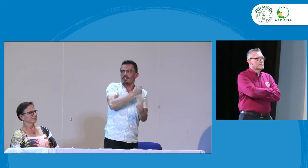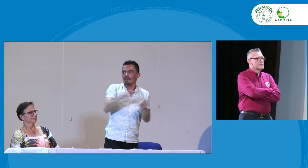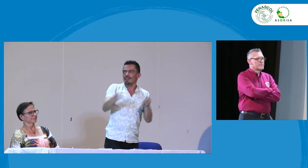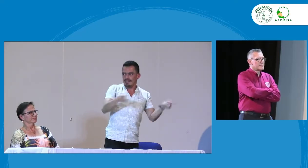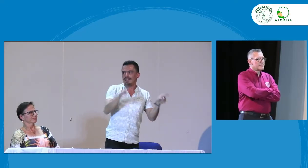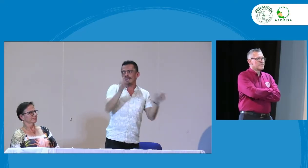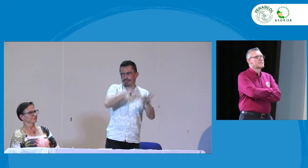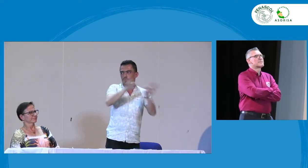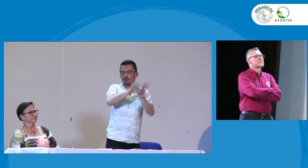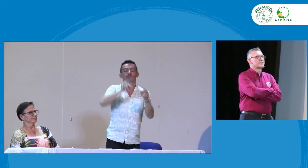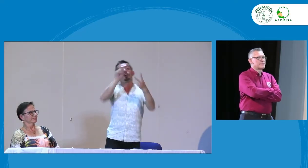manera el INSOR